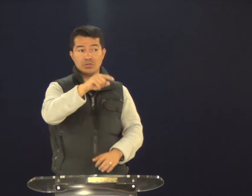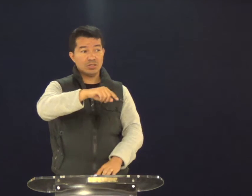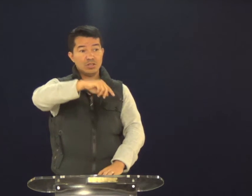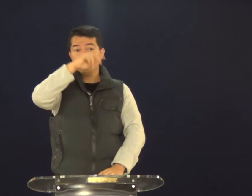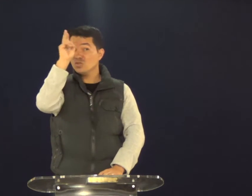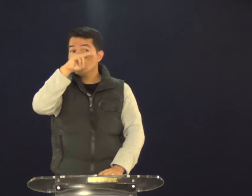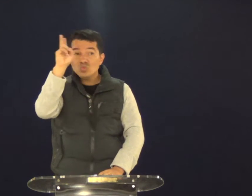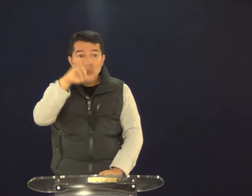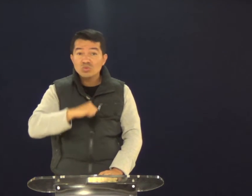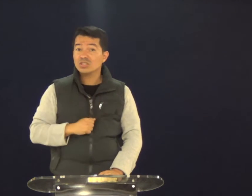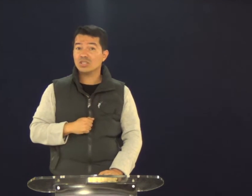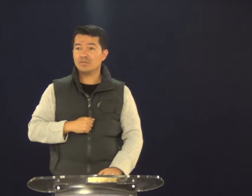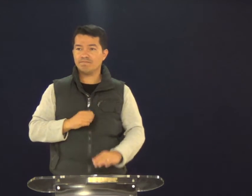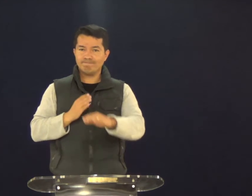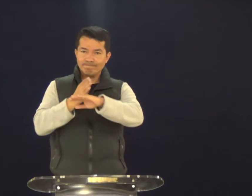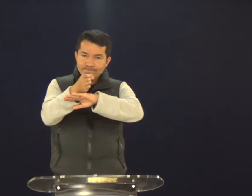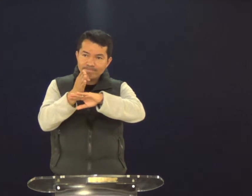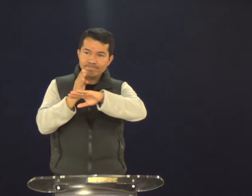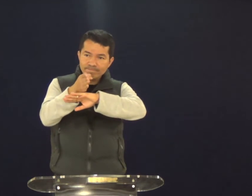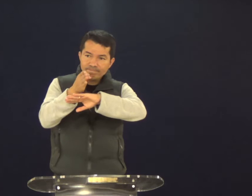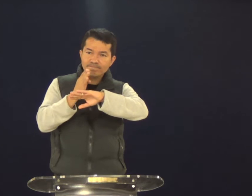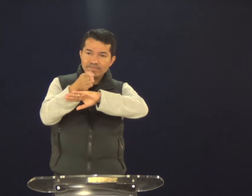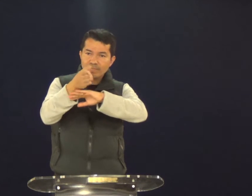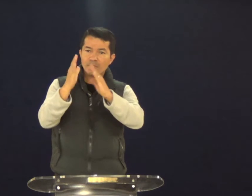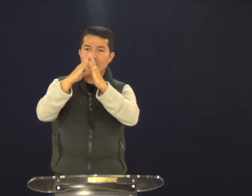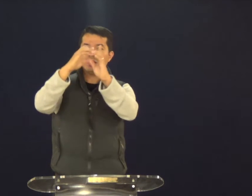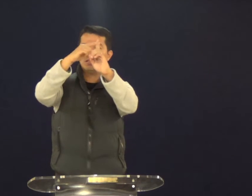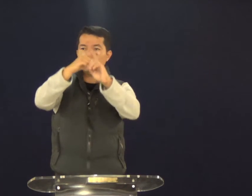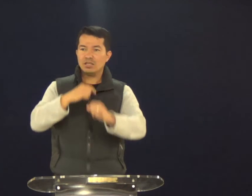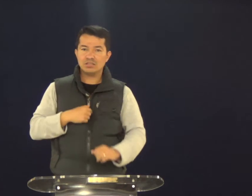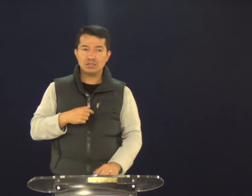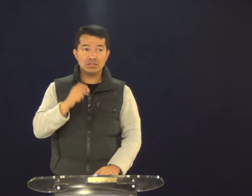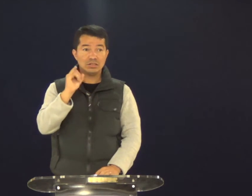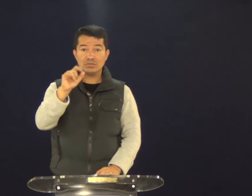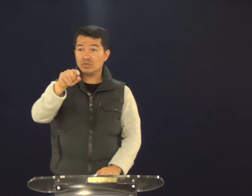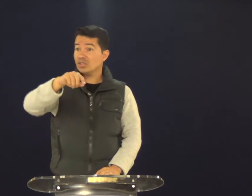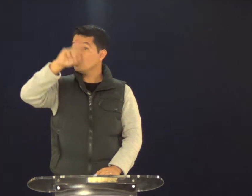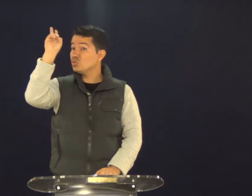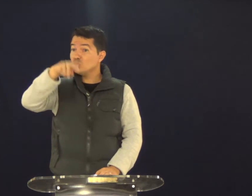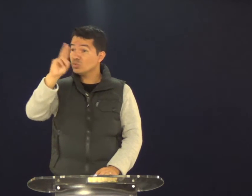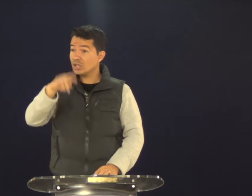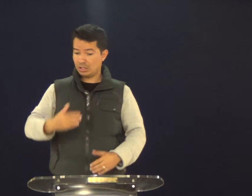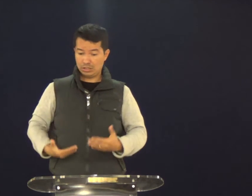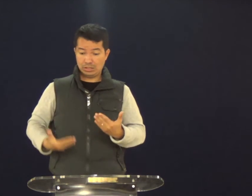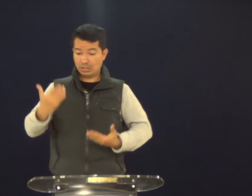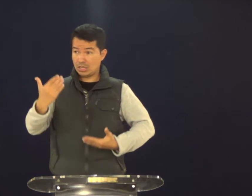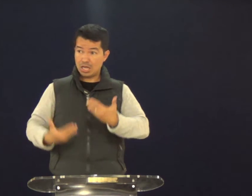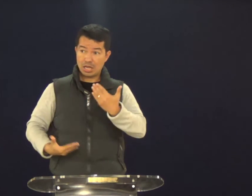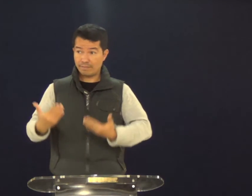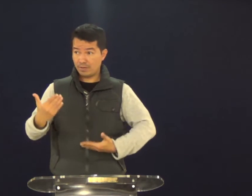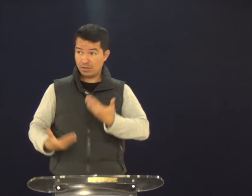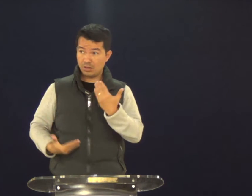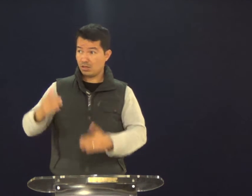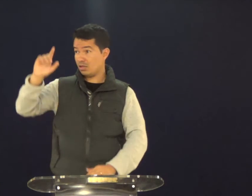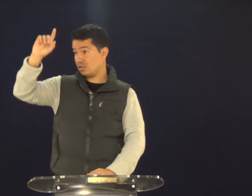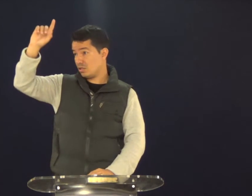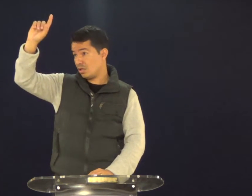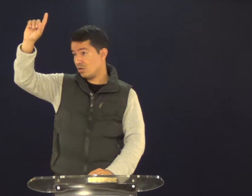se você nunca vai à igreja, se você nunca serve ao